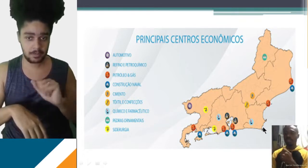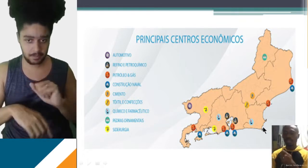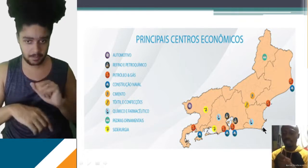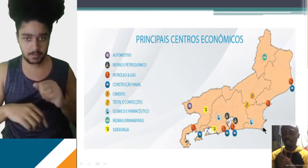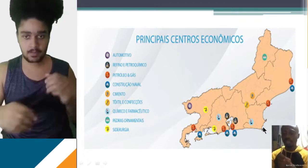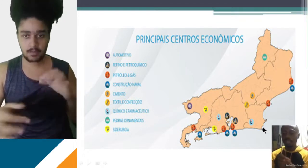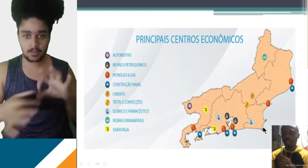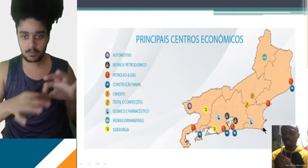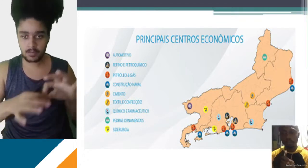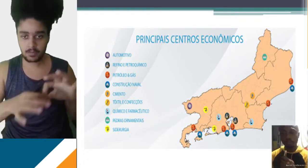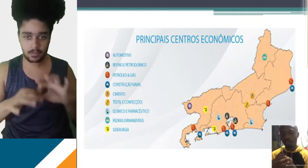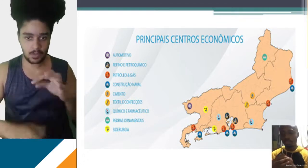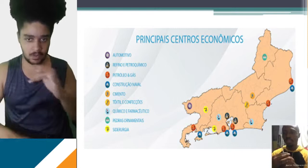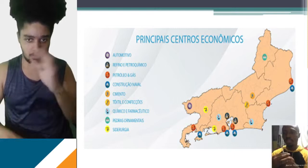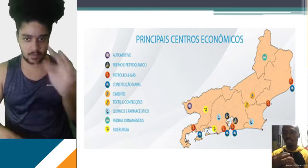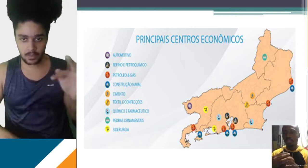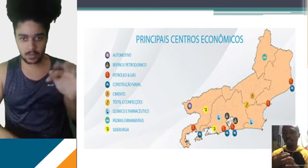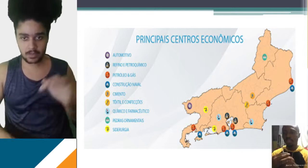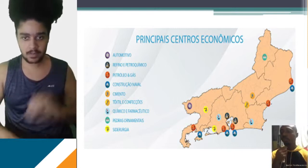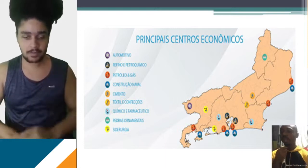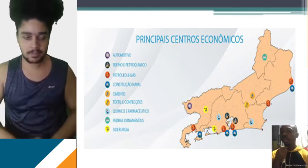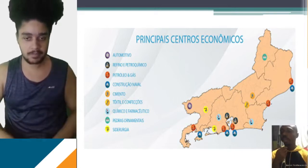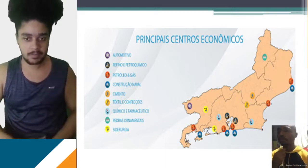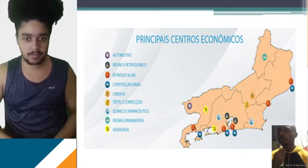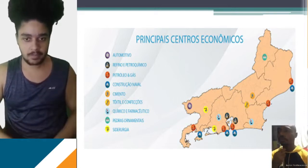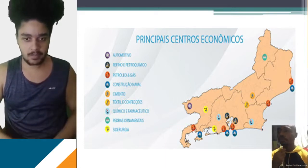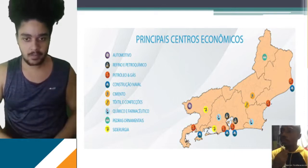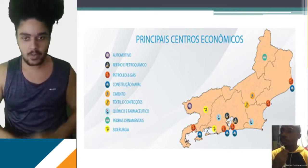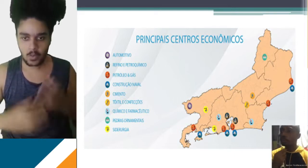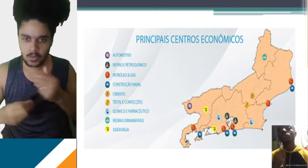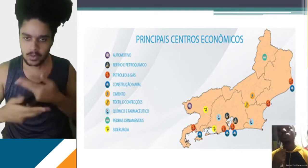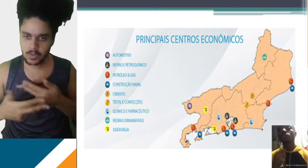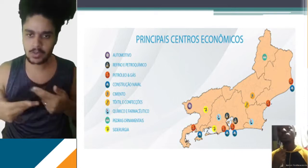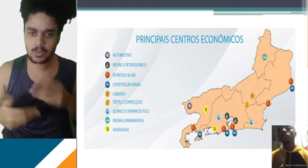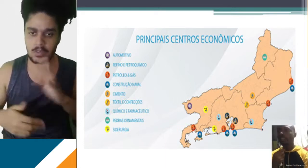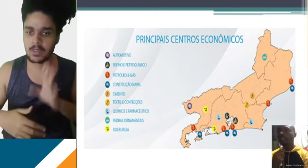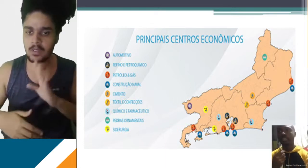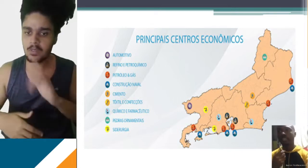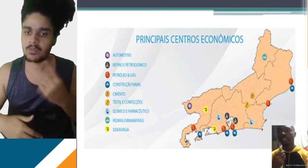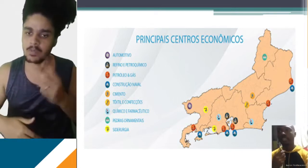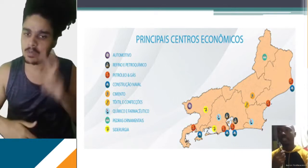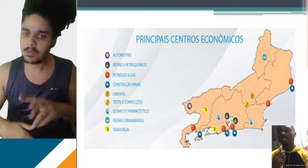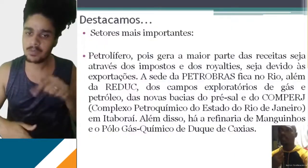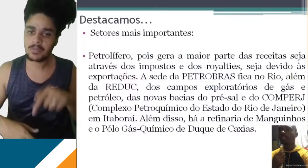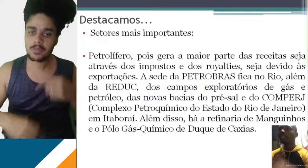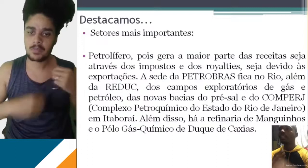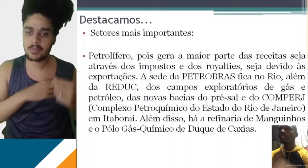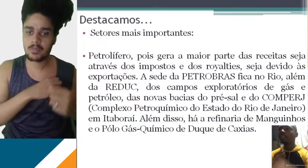aquele, em parceria com a França, né? Aquele grande submarino, enfim. São muitas coisas legais para a gente avaliar aqui.